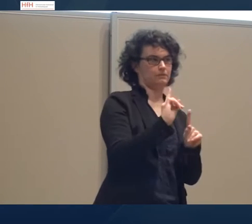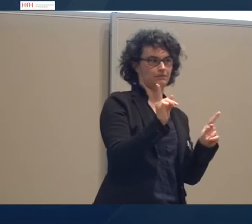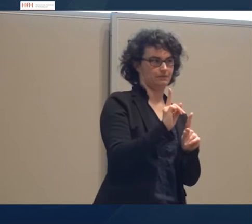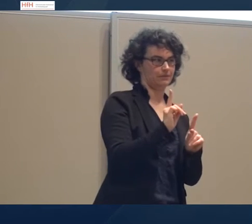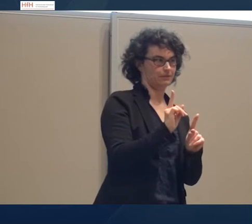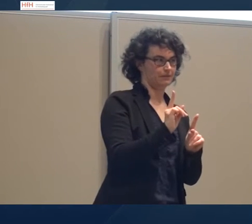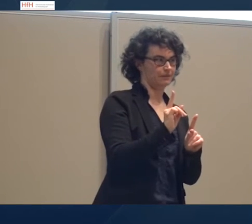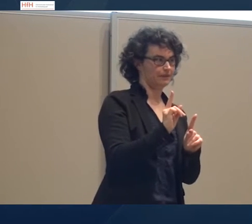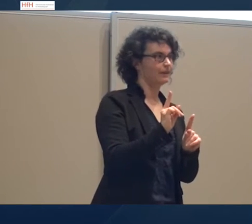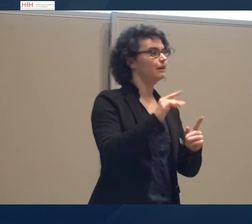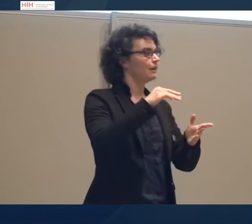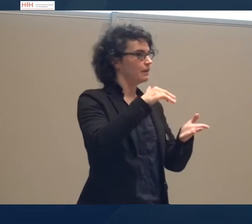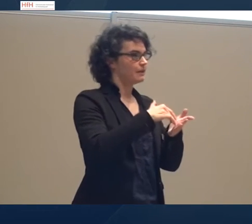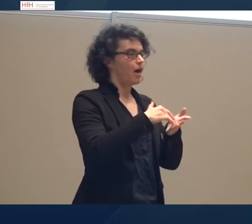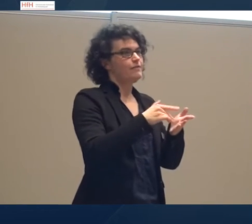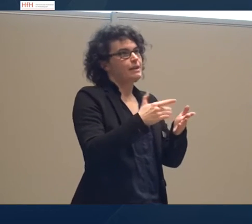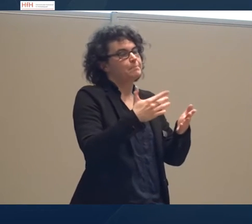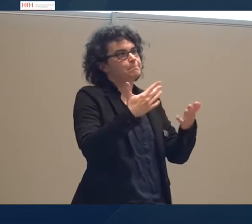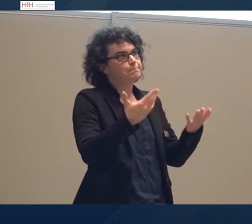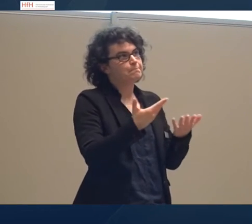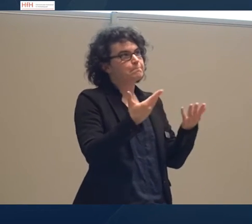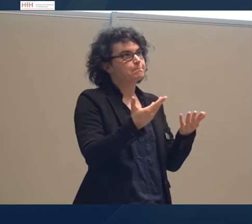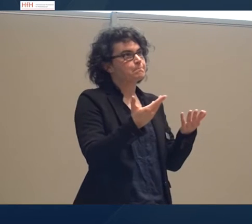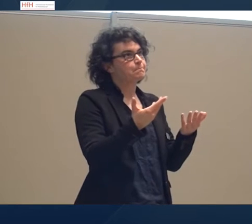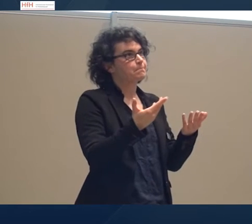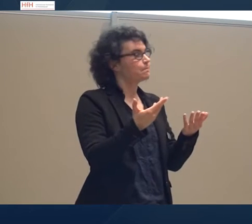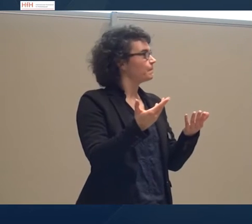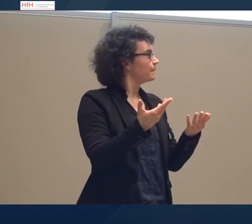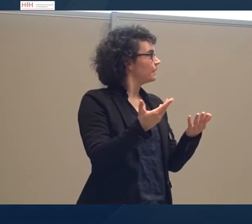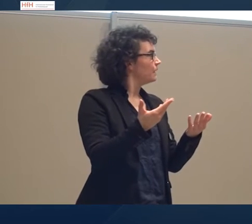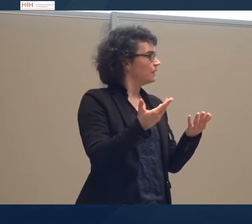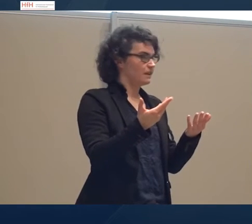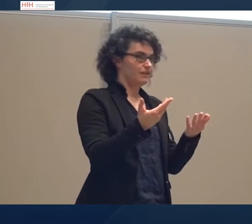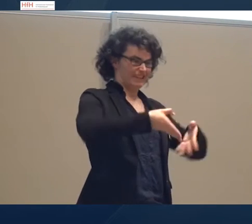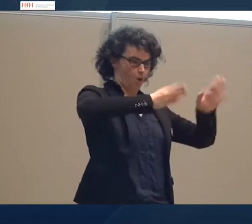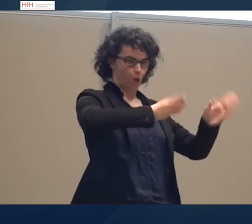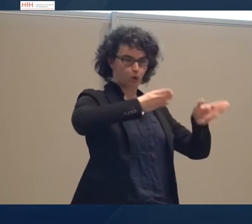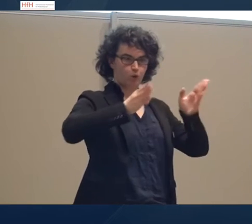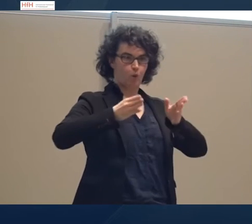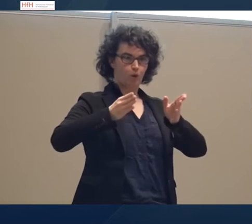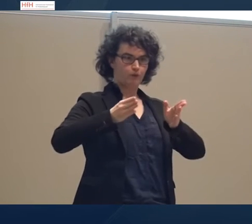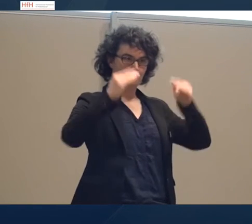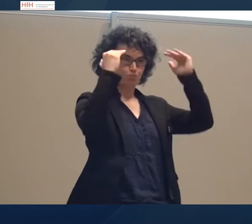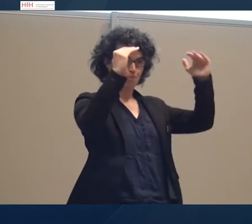quasi Ordnungen aufgebaut sind, die uns helfen,